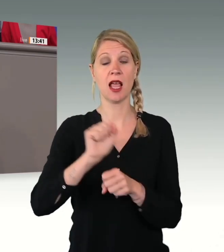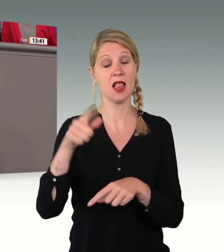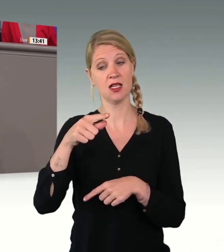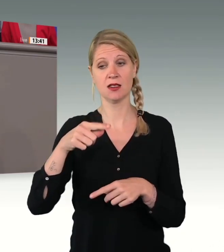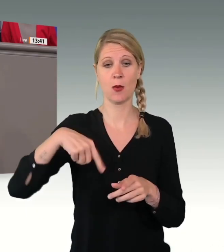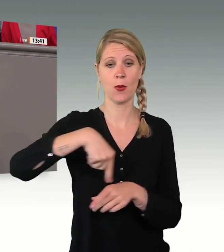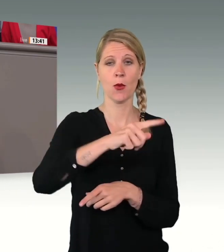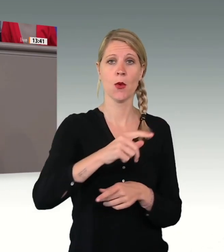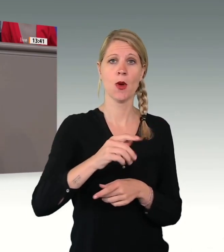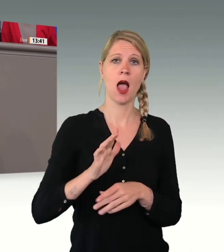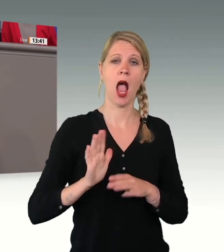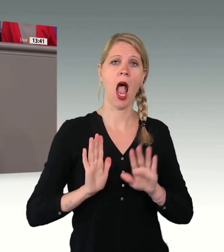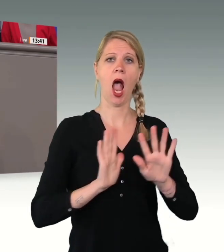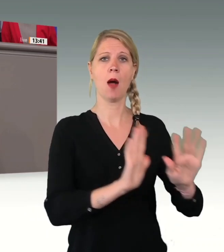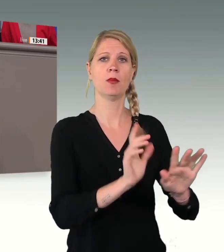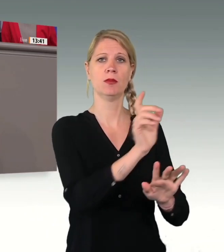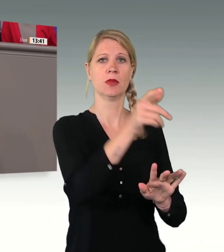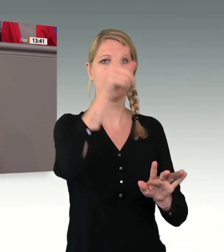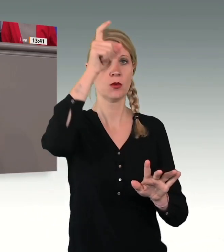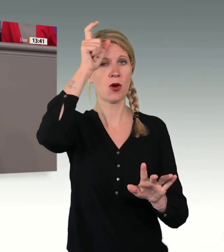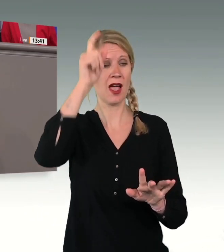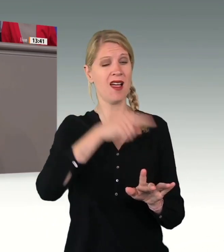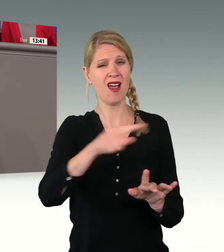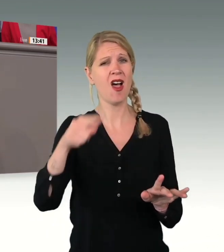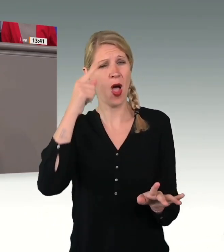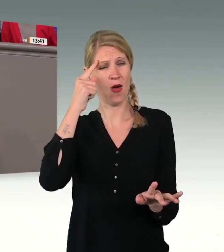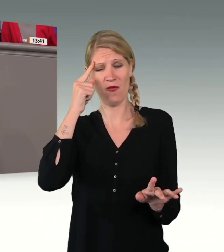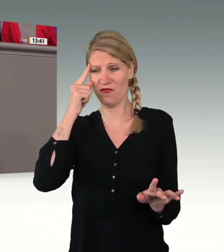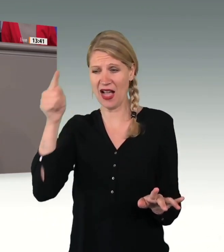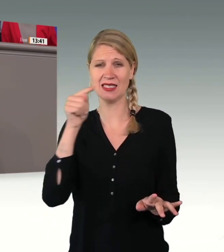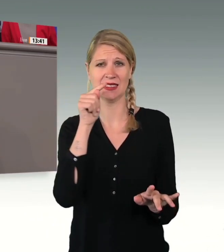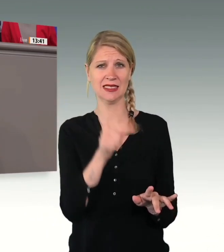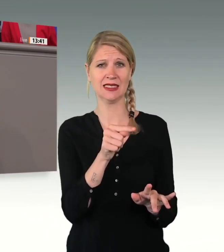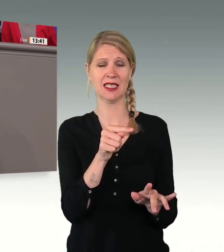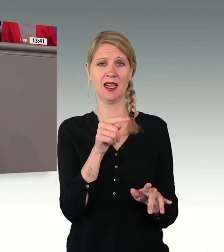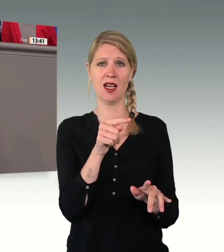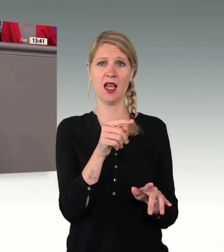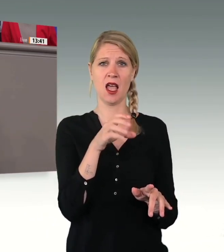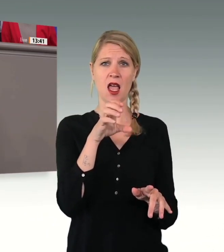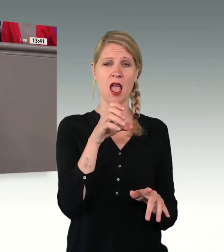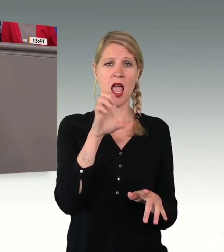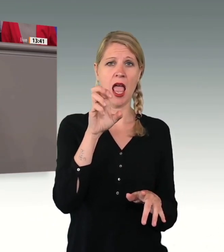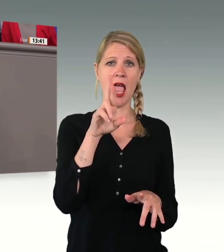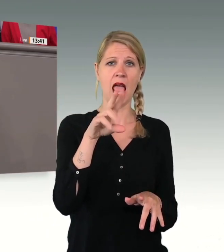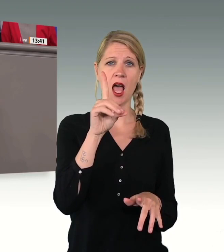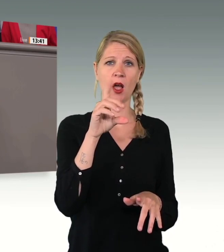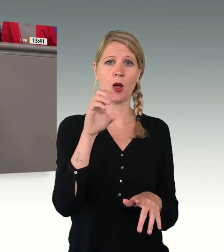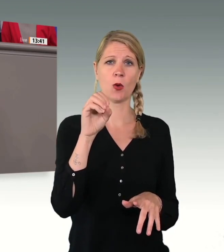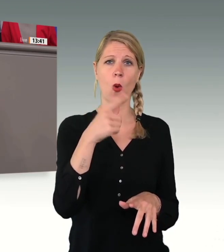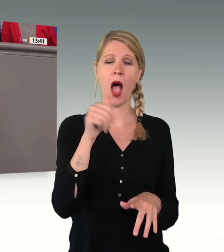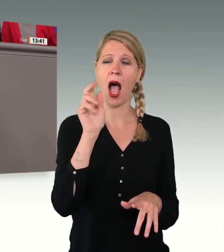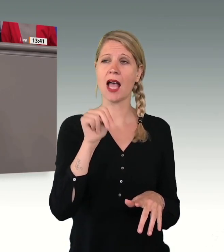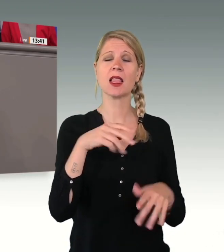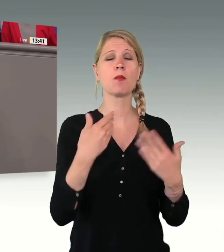Hintergrund, dass Erdogan gerade wieder einen völkerrechtswidrigen Krieg in Kurdistan führt. Ich sage auch noch eine Sache zuletzt an Sie